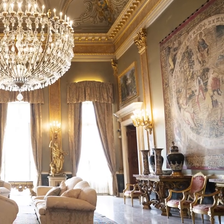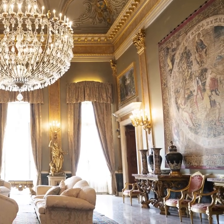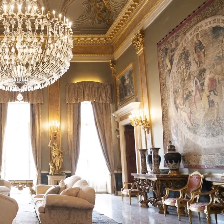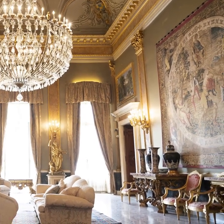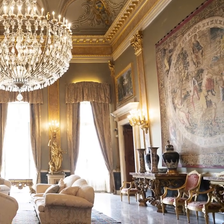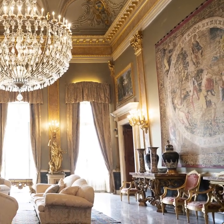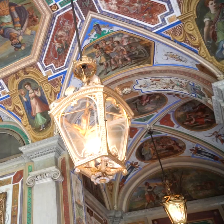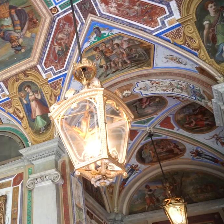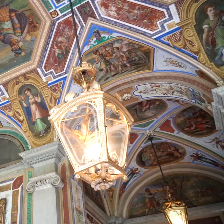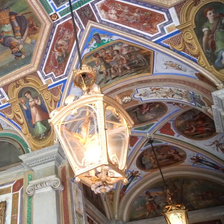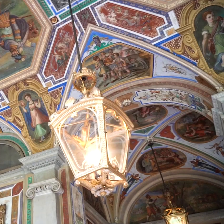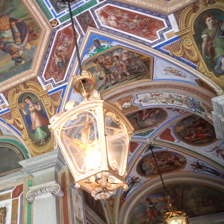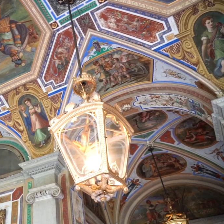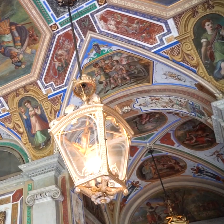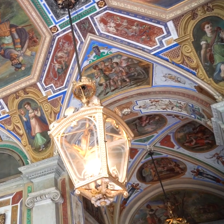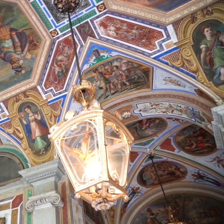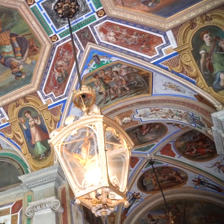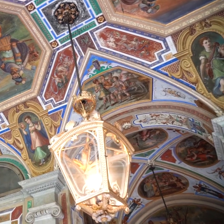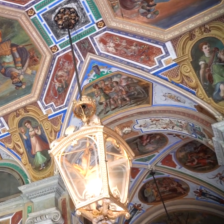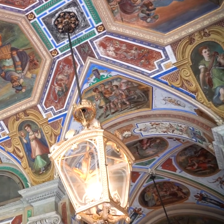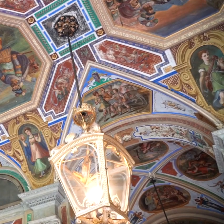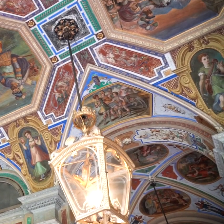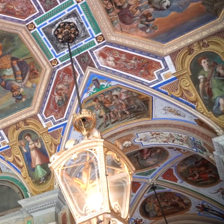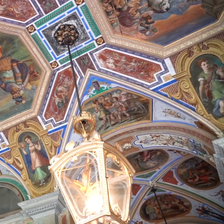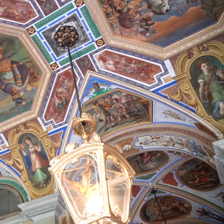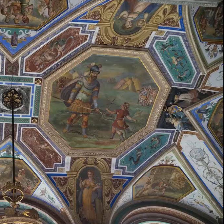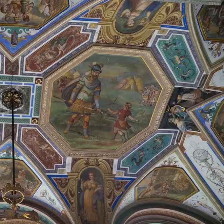Grazie a tutti